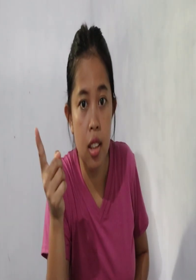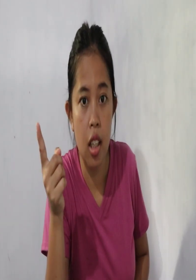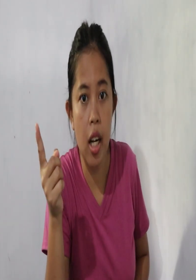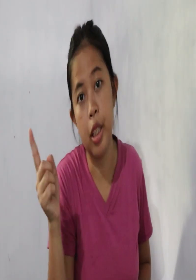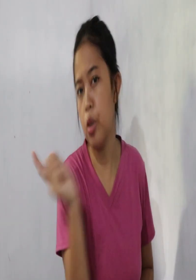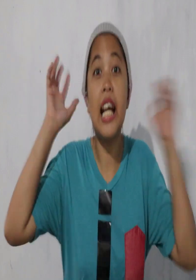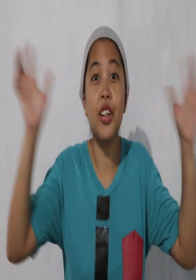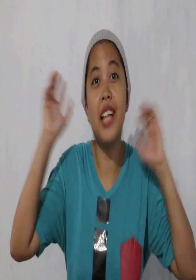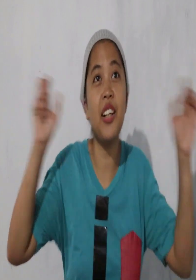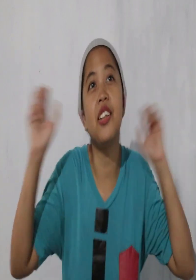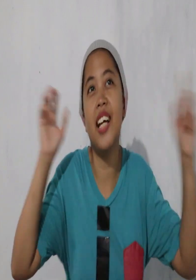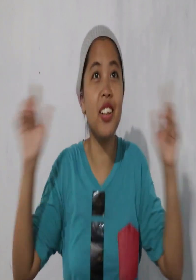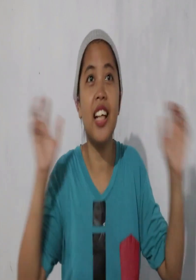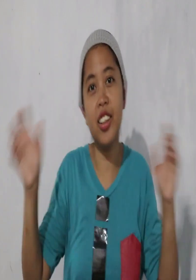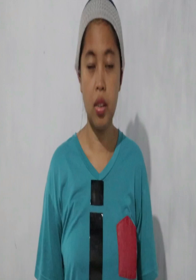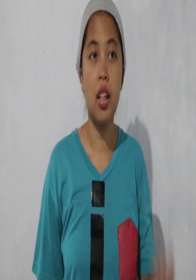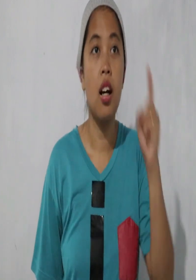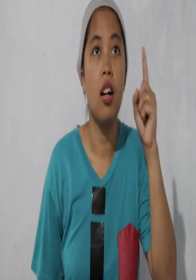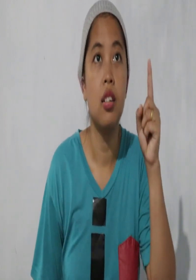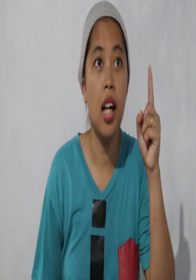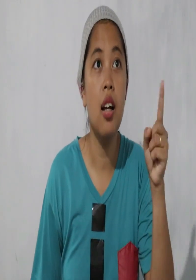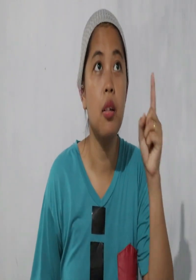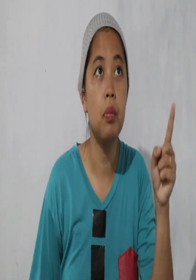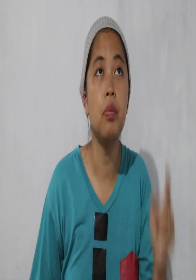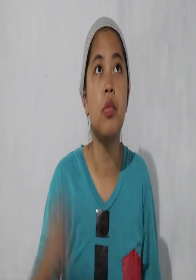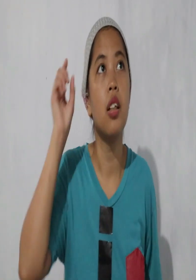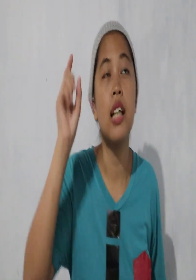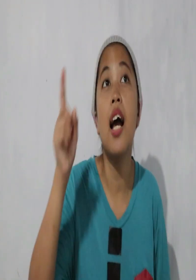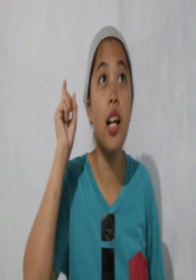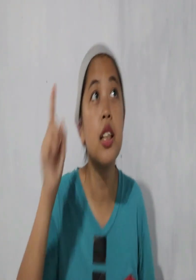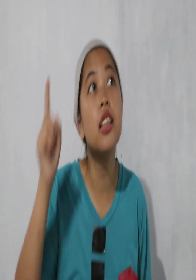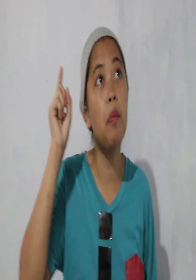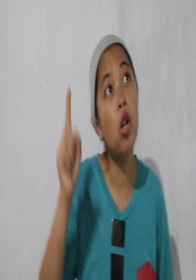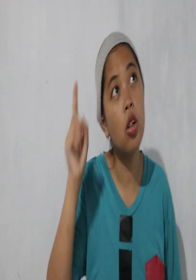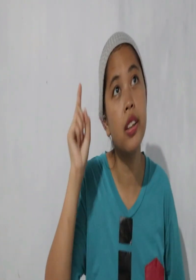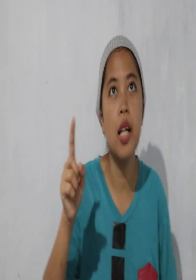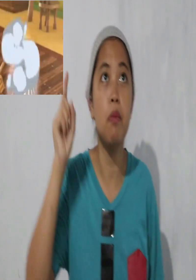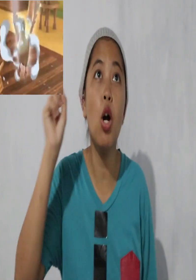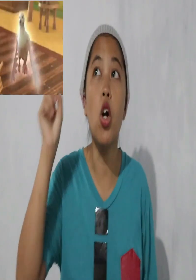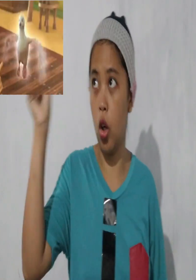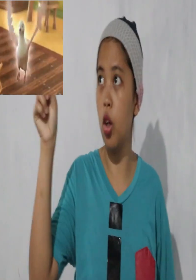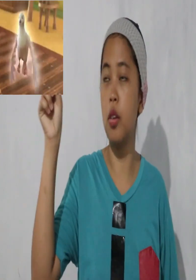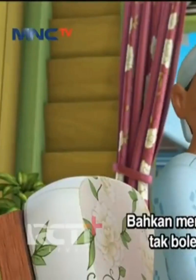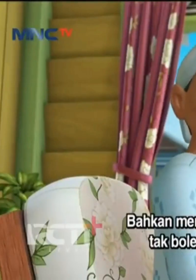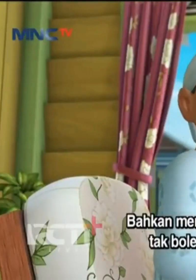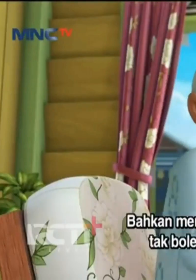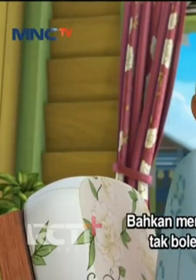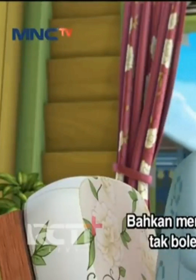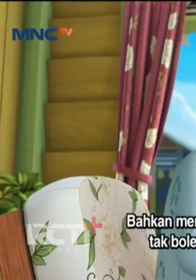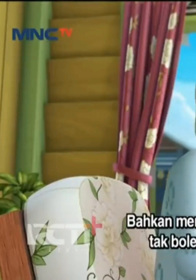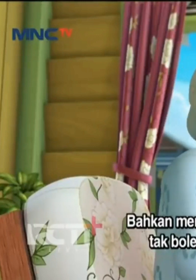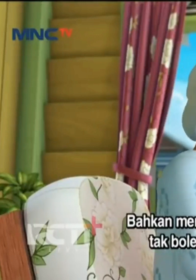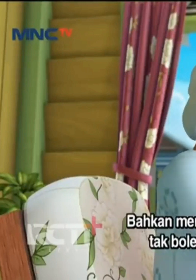akak pun nak ikutlah. Ikut, ikut, ikut. Ikutlah, akak. Memerhati burung. Oh, buku